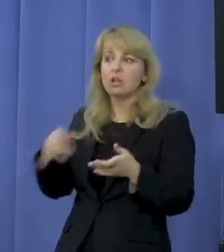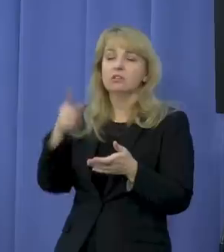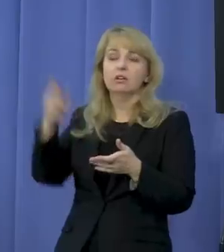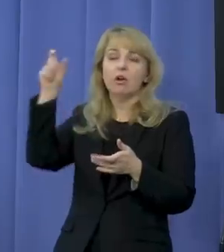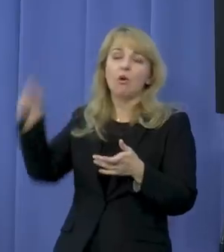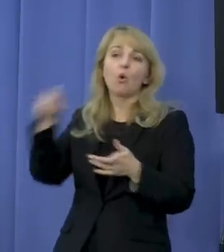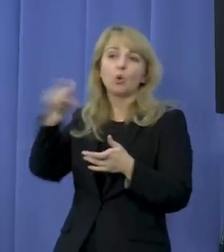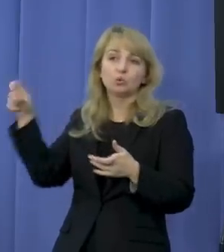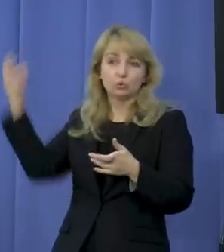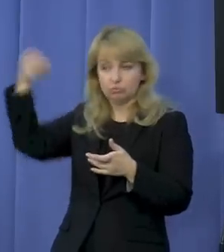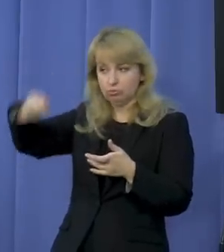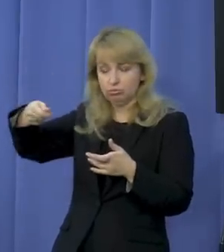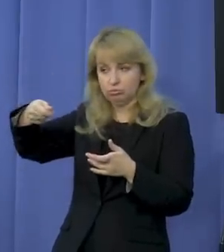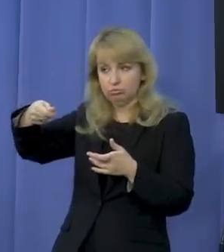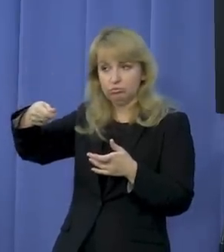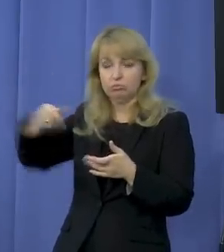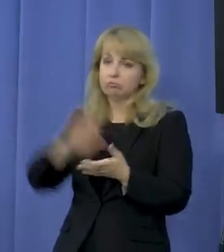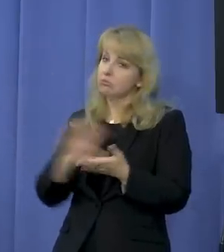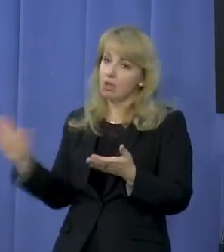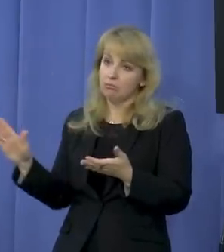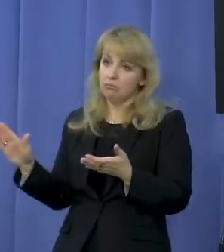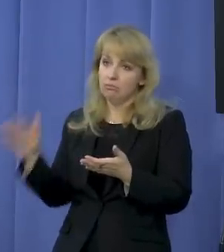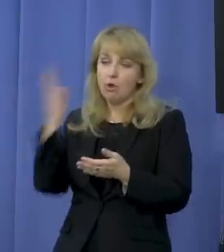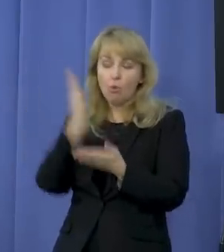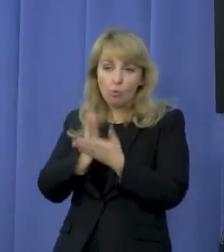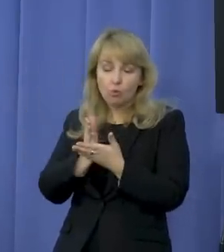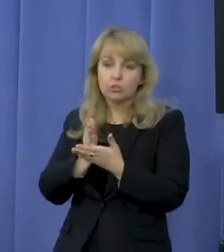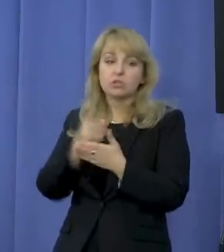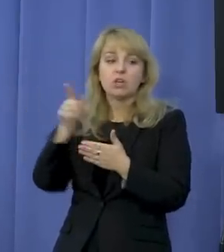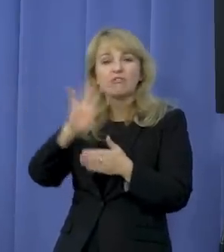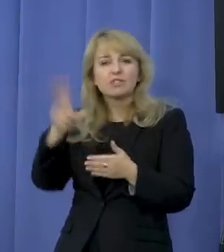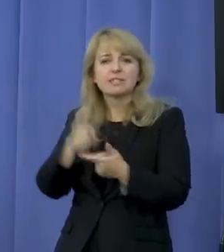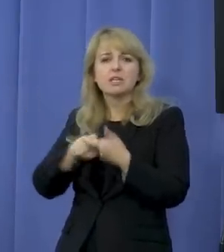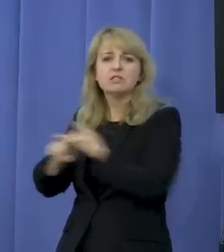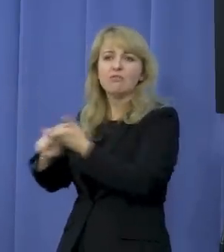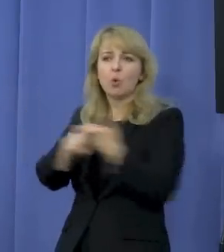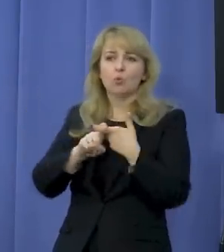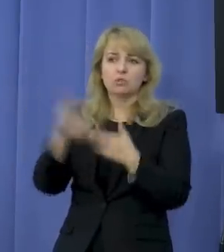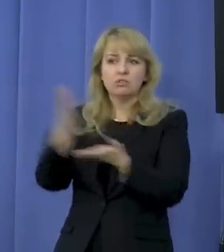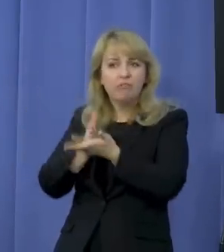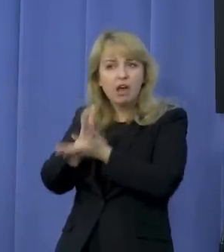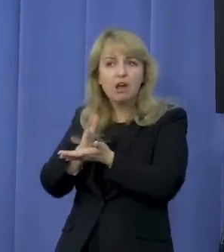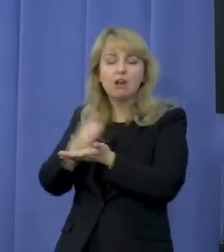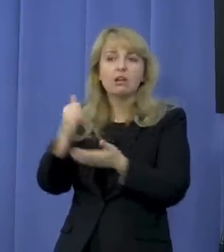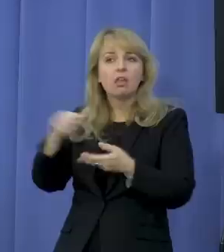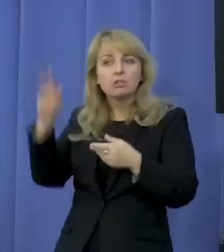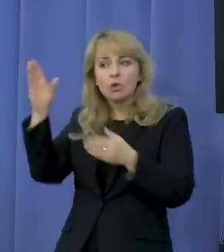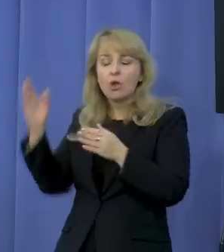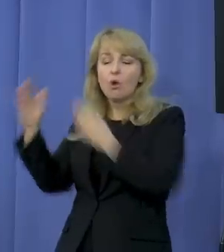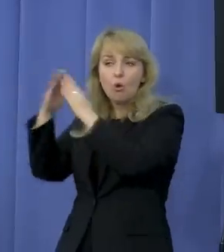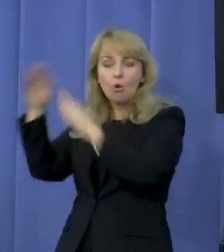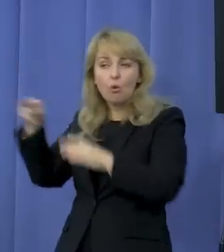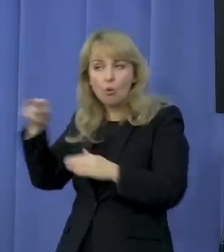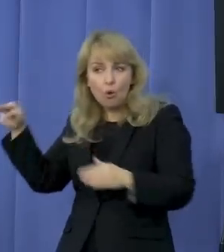zaprzestania finansowania związków wyznaniowych i kościołów. Oczywiście wyjątki od tej